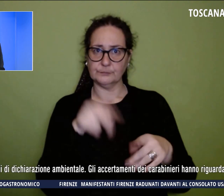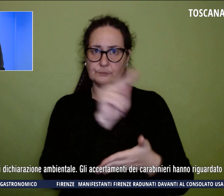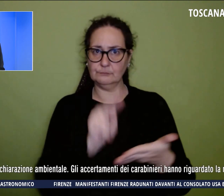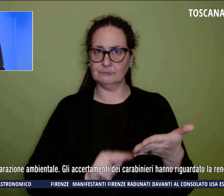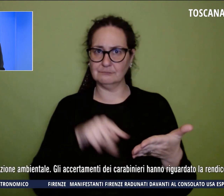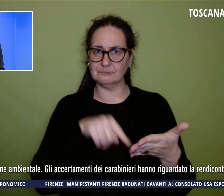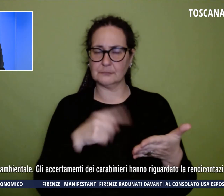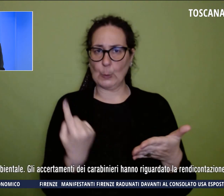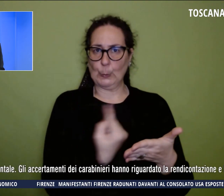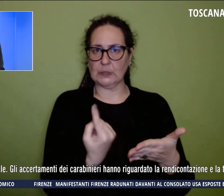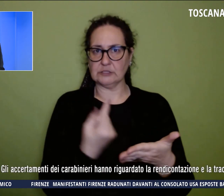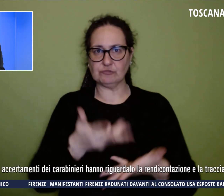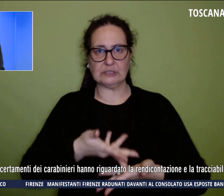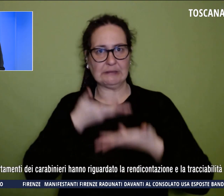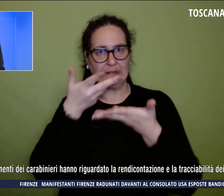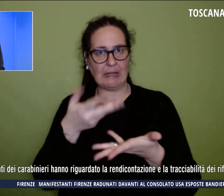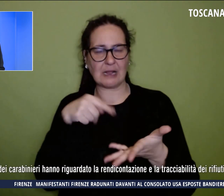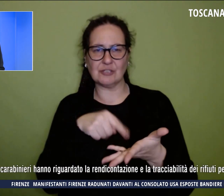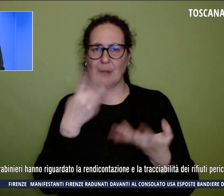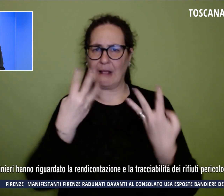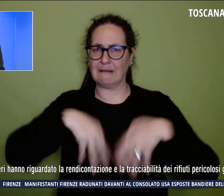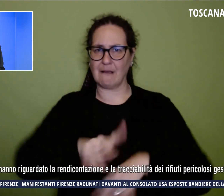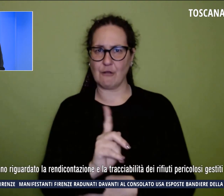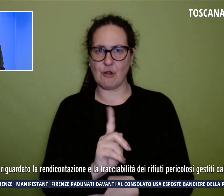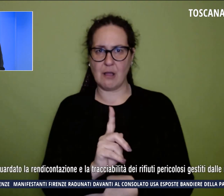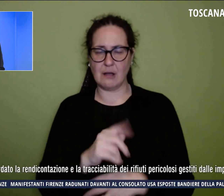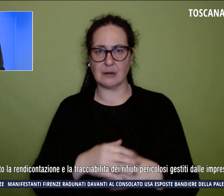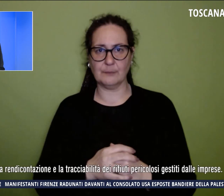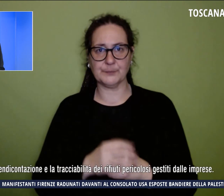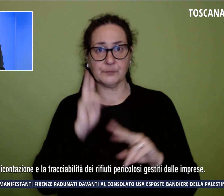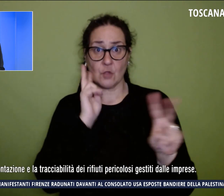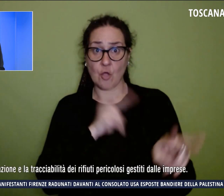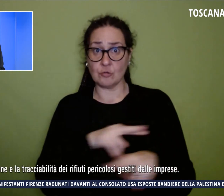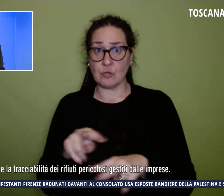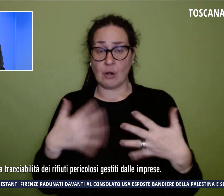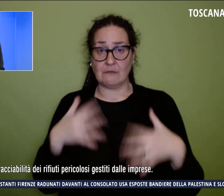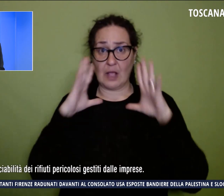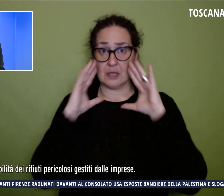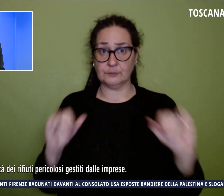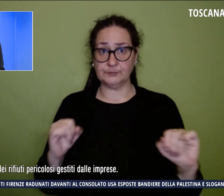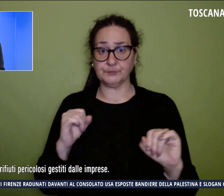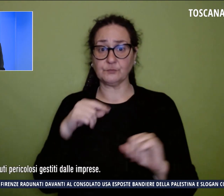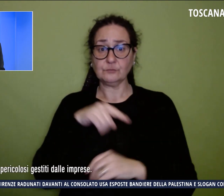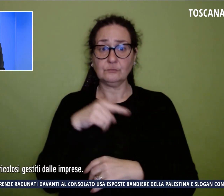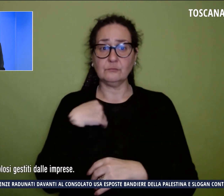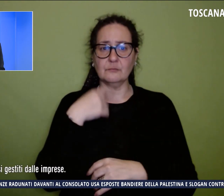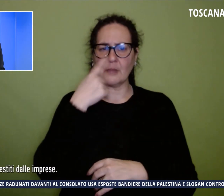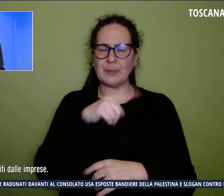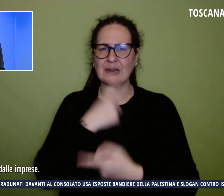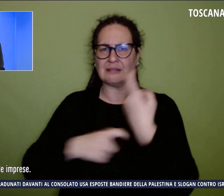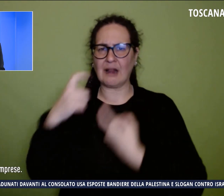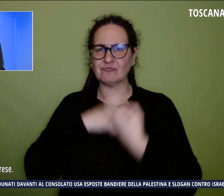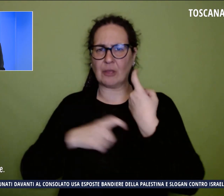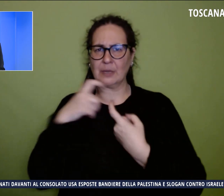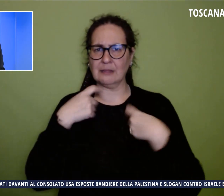di dichiarazione ambientale. Gli accertamenti dei carabinieri hanno riguardato la rendicontazione e la tracciabilità dei